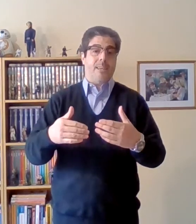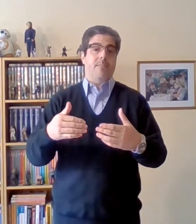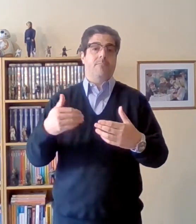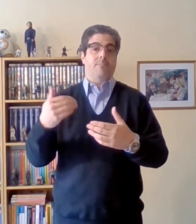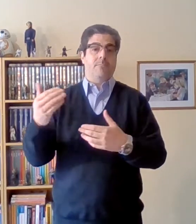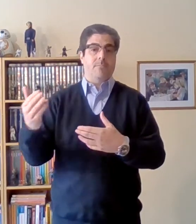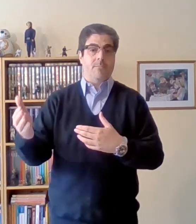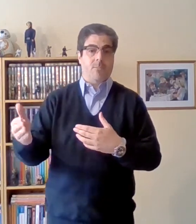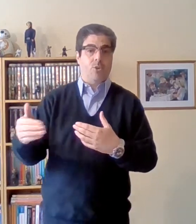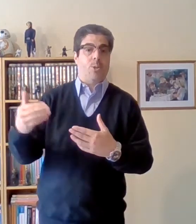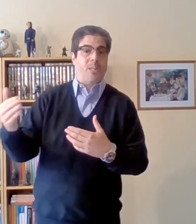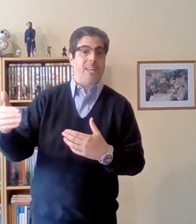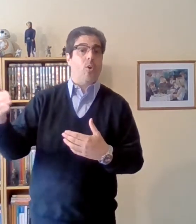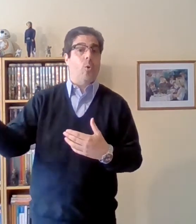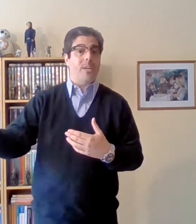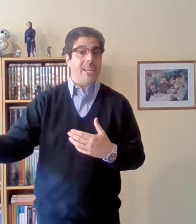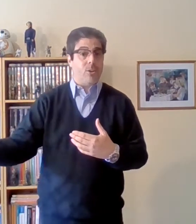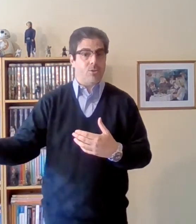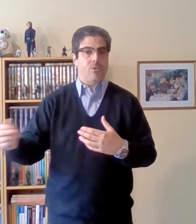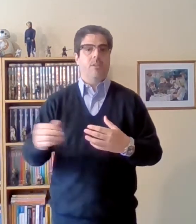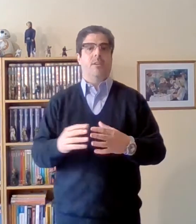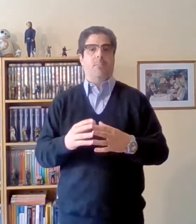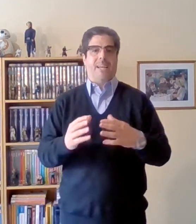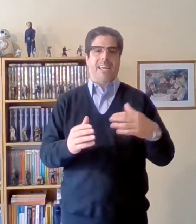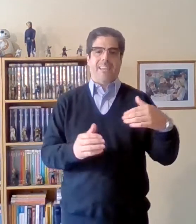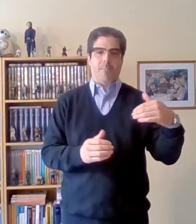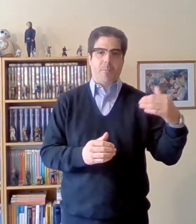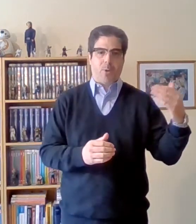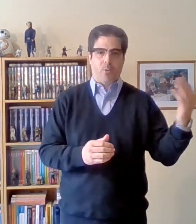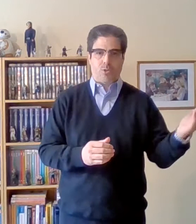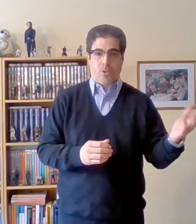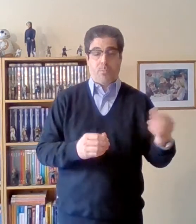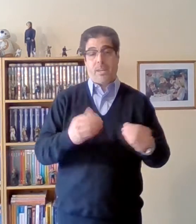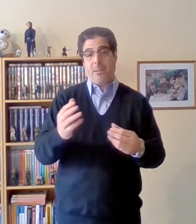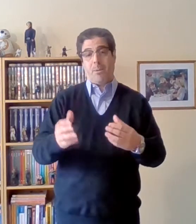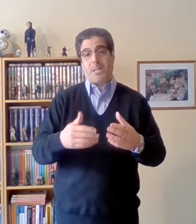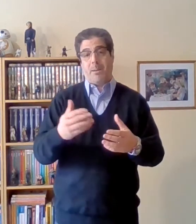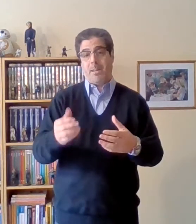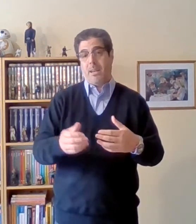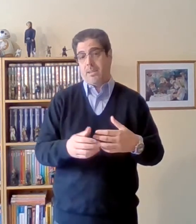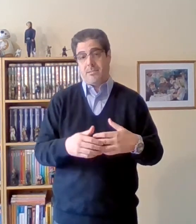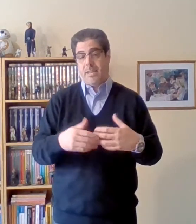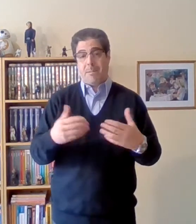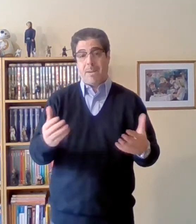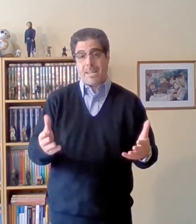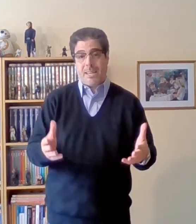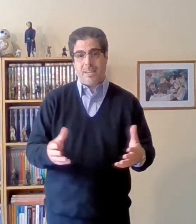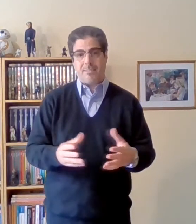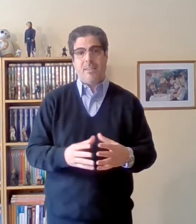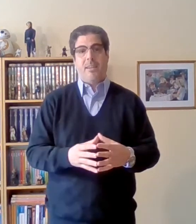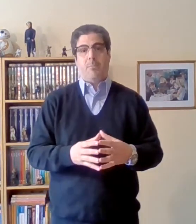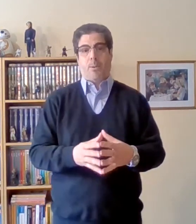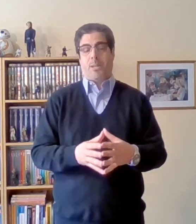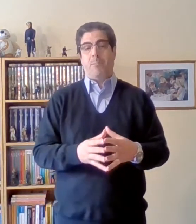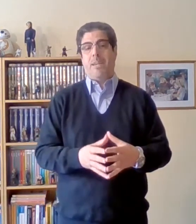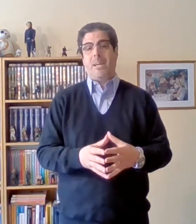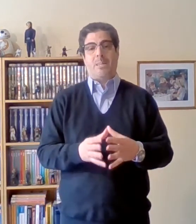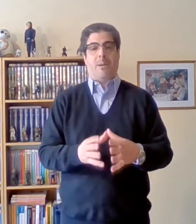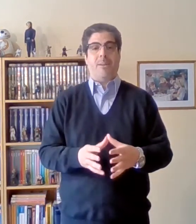contratar obreros para que haya más producción? Por ejemplo, a través de las máquinas, pero también a través